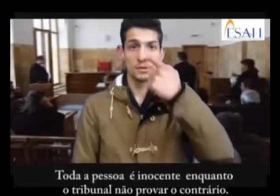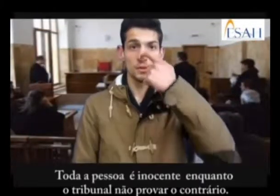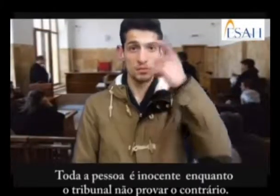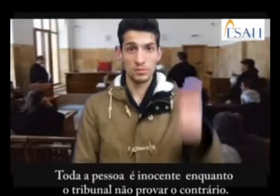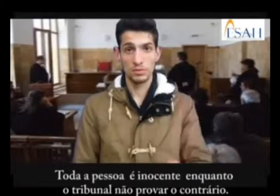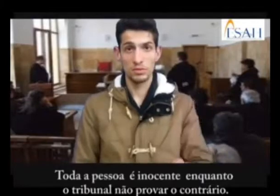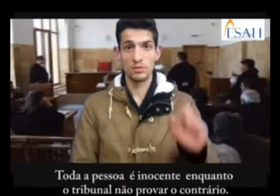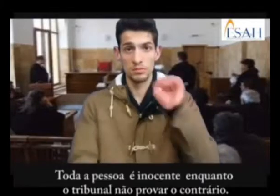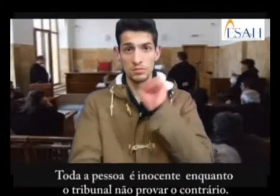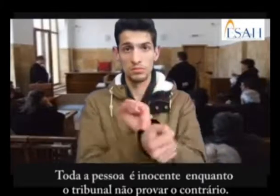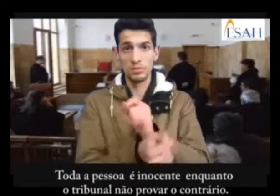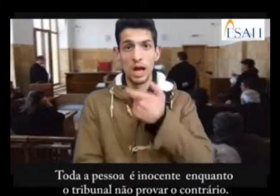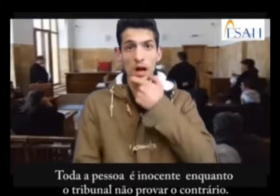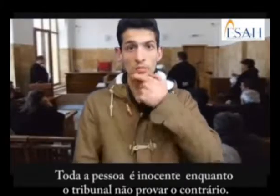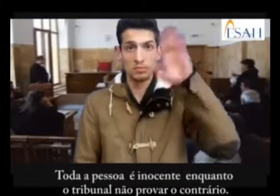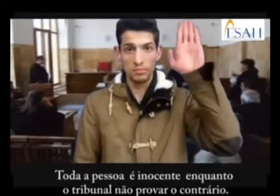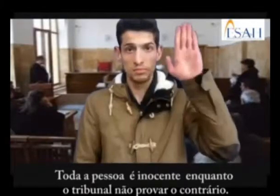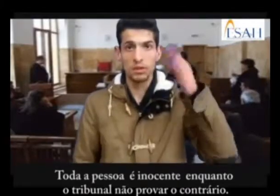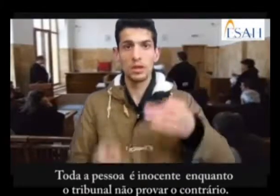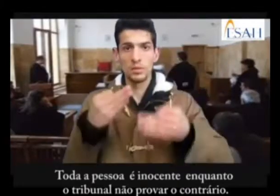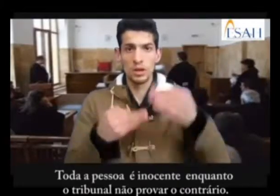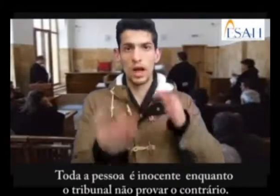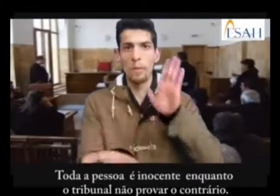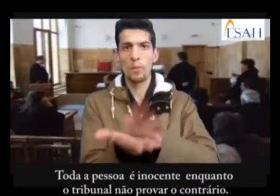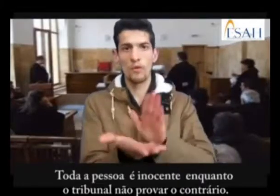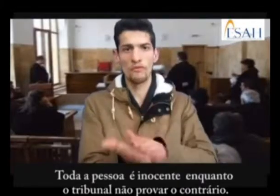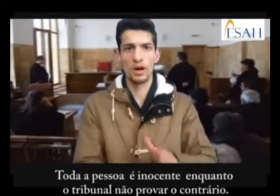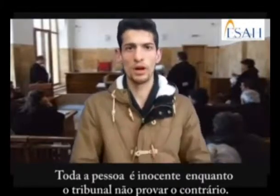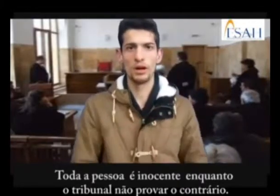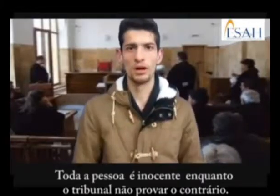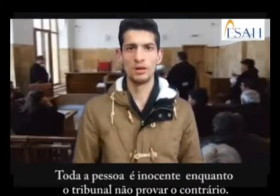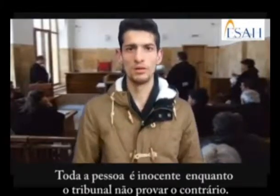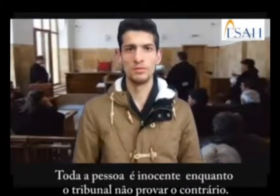Toda pessoa é inocente enquanto o tribunal não provar o contrário.